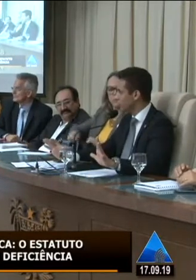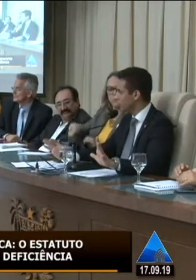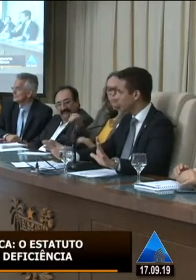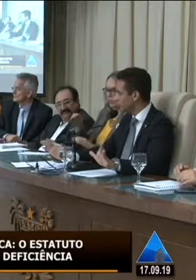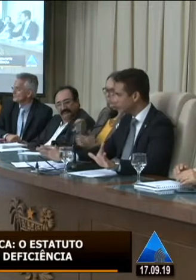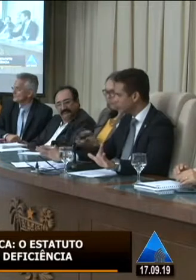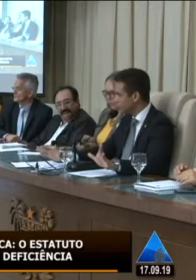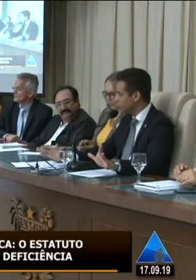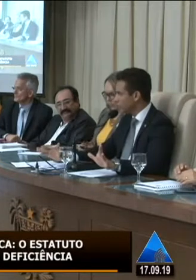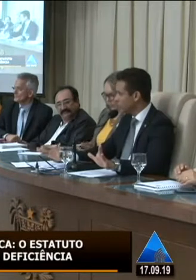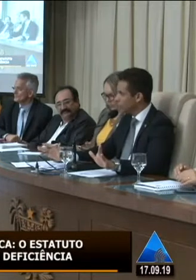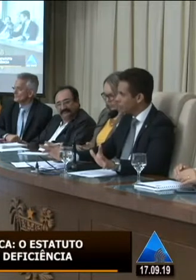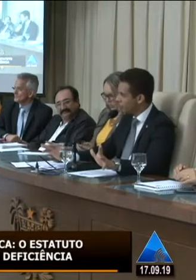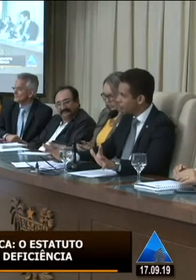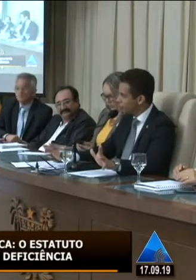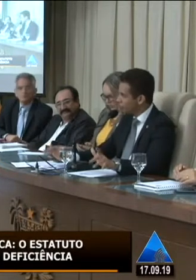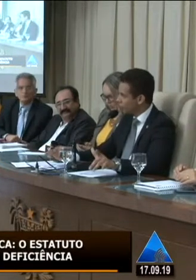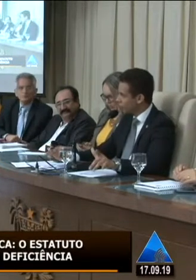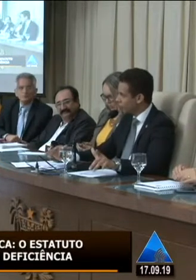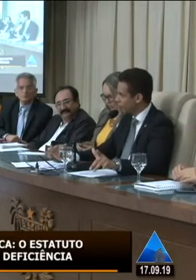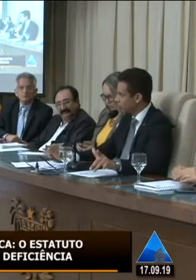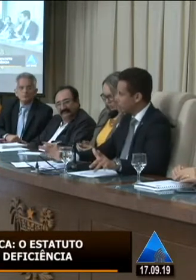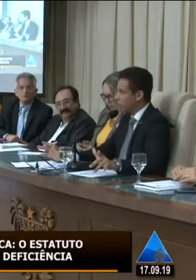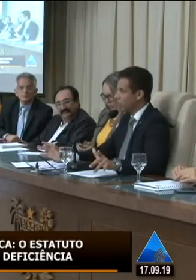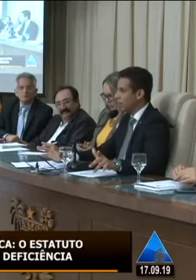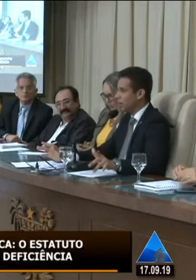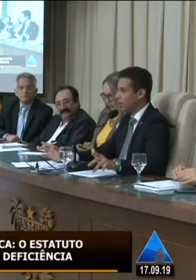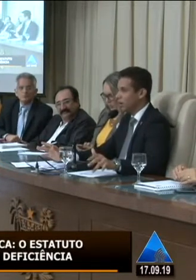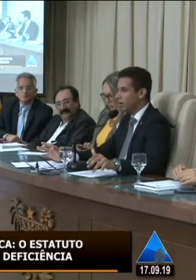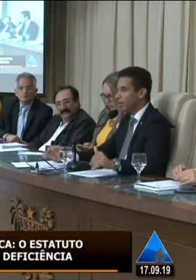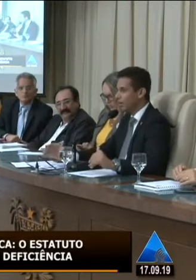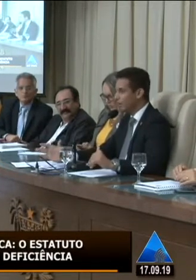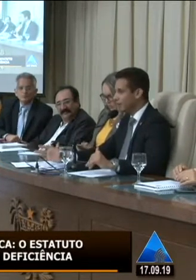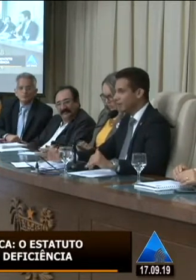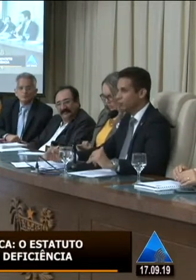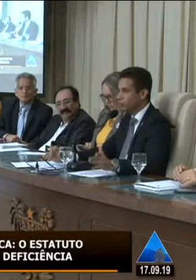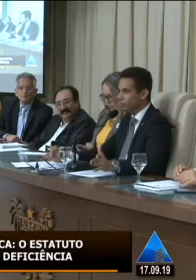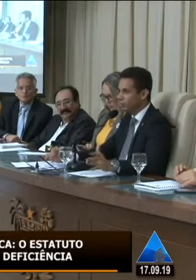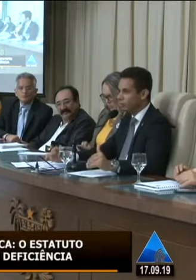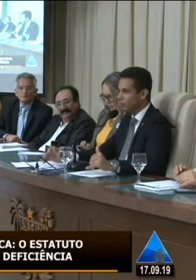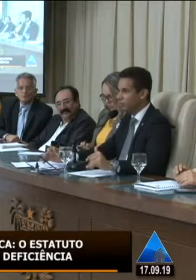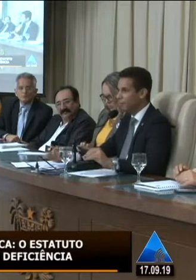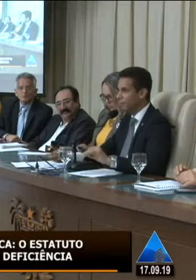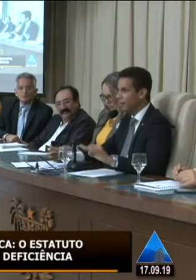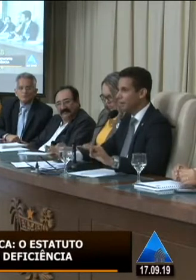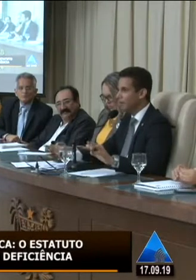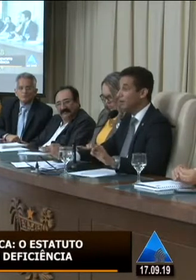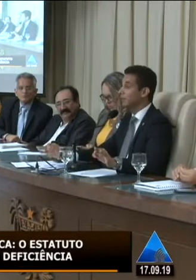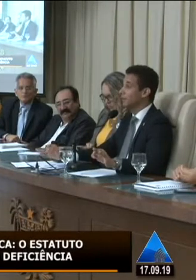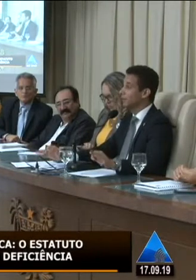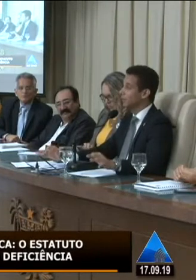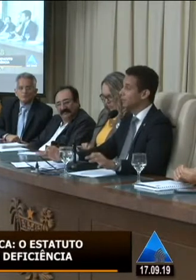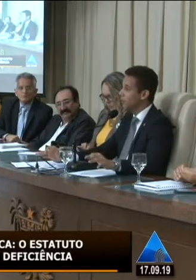fechamos ao meio dia o meu gabinete não fecha a uma hora da tarde às duas horas às três horas está aberto